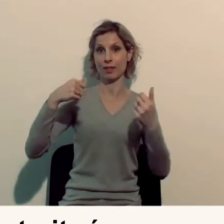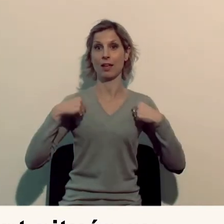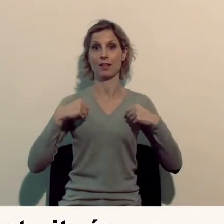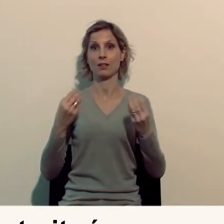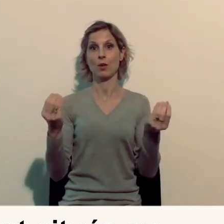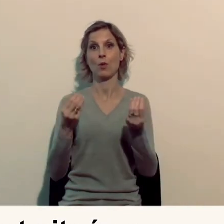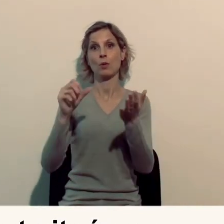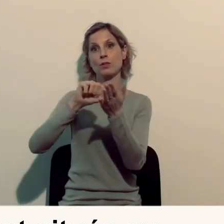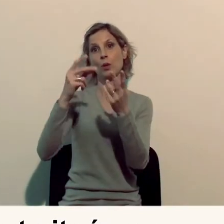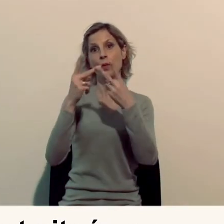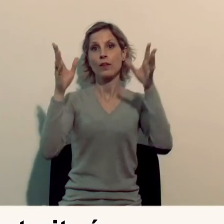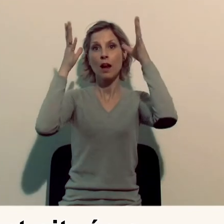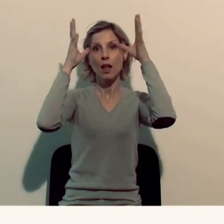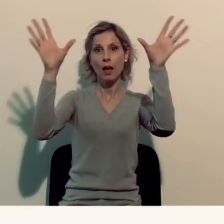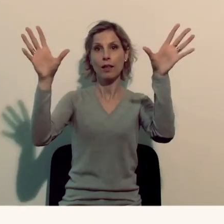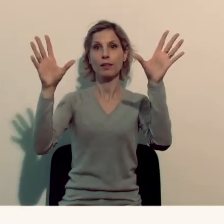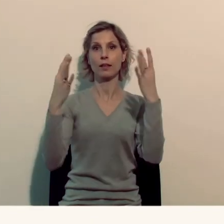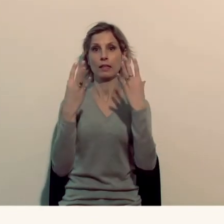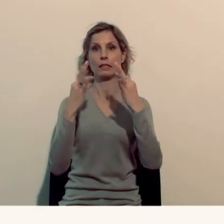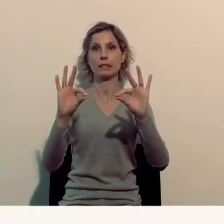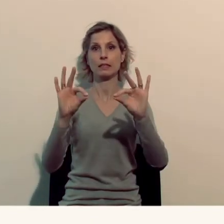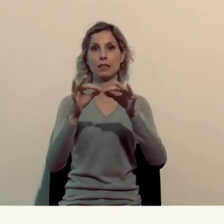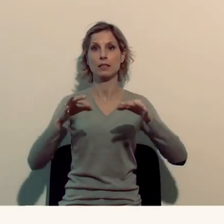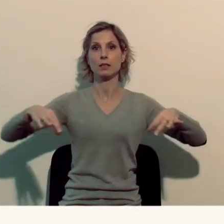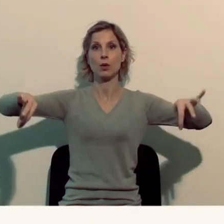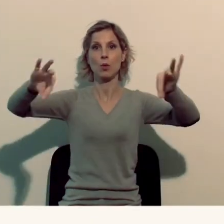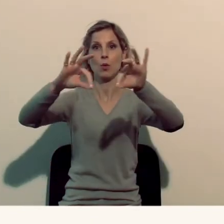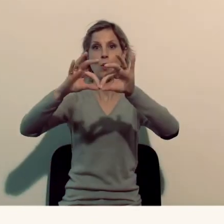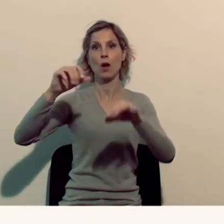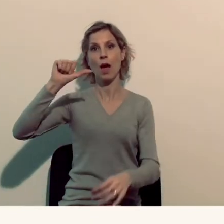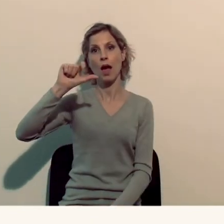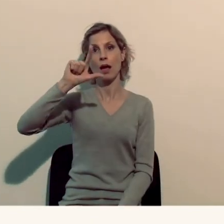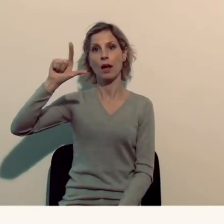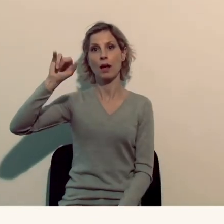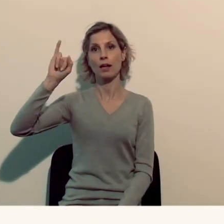Les champs libres sont situés au Discours des Alliés, dans le centre-ville de Rennes,